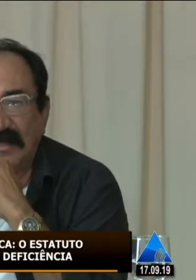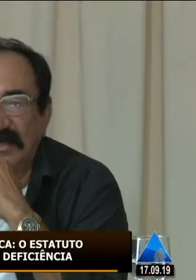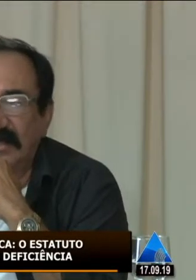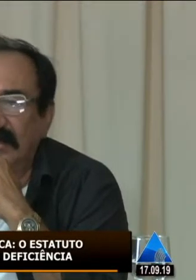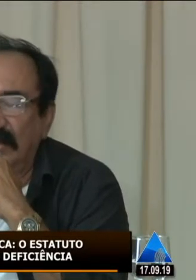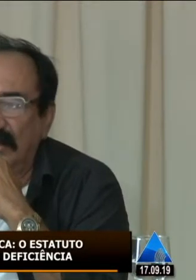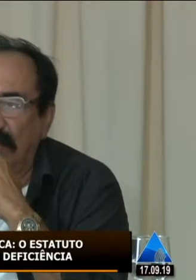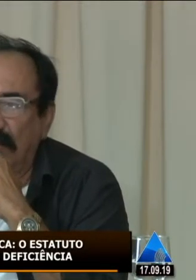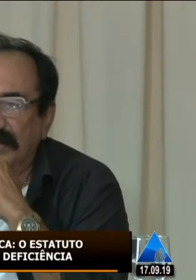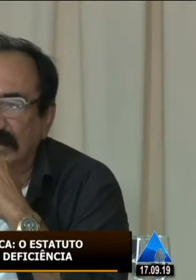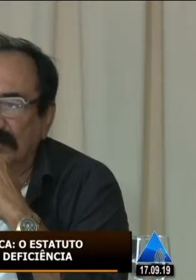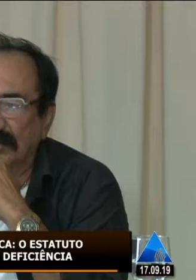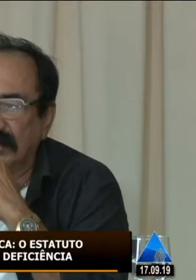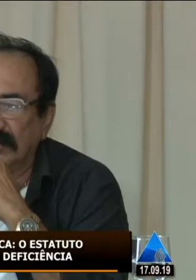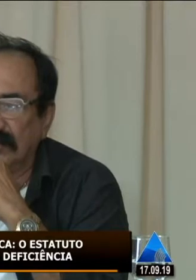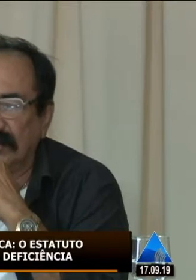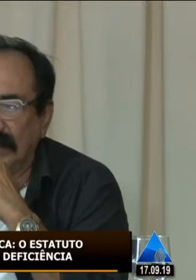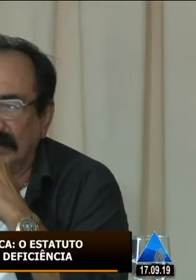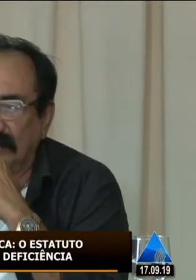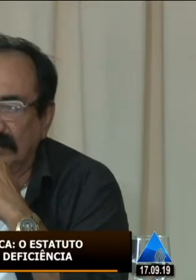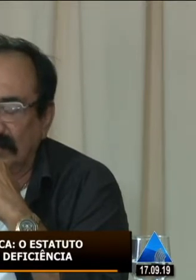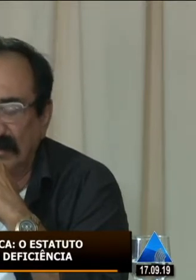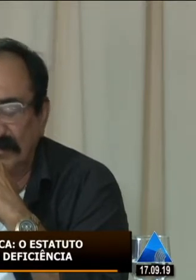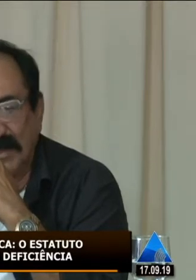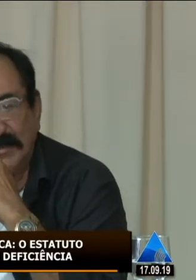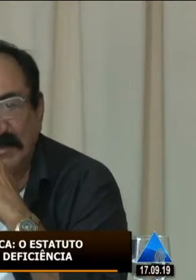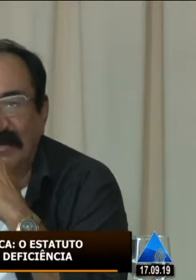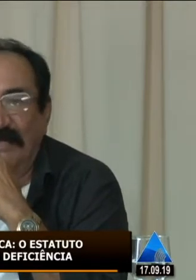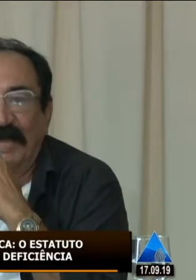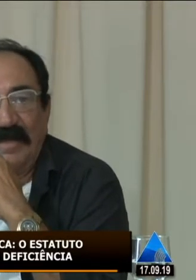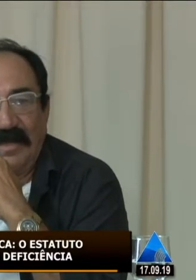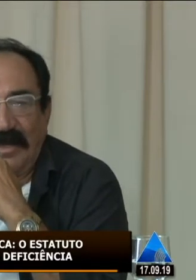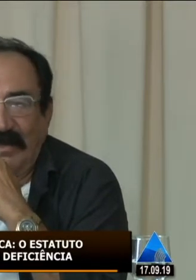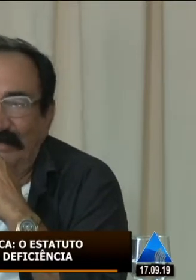está aqui como presidente do Conselho Estadual dos Direitos da Pessoa com Deficiência,